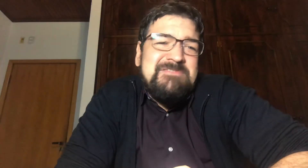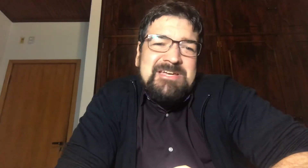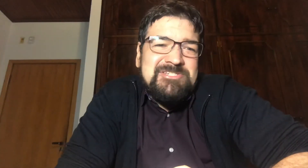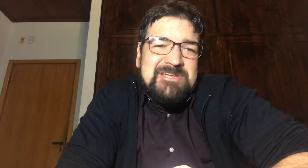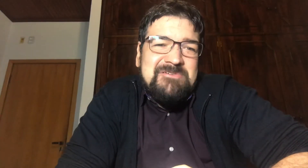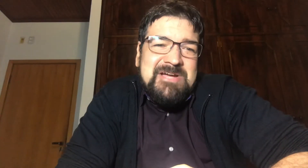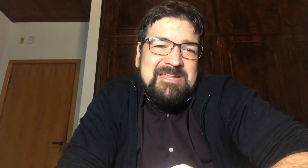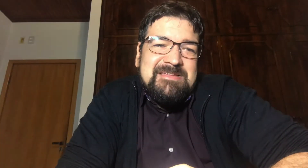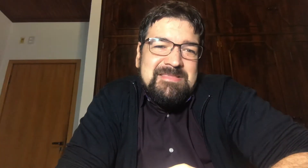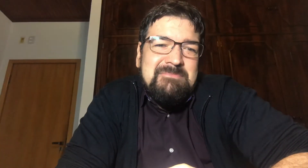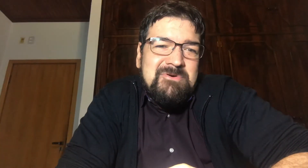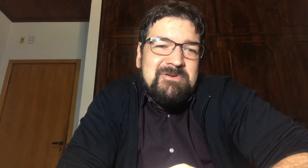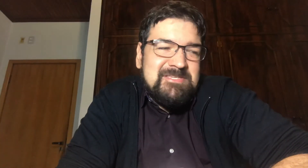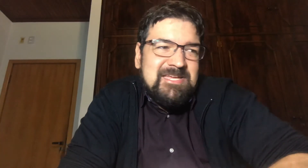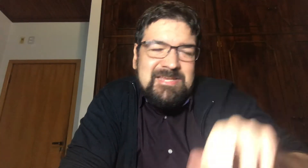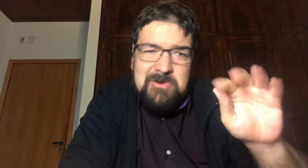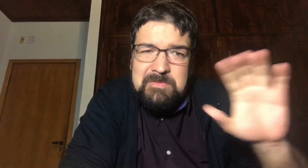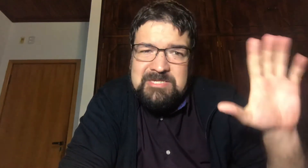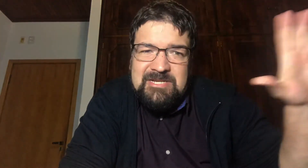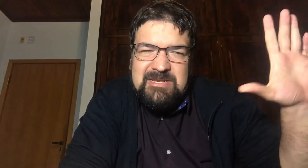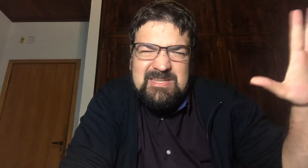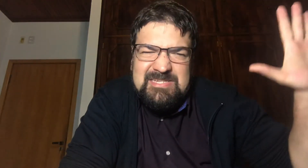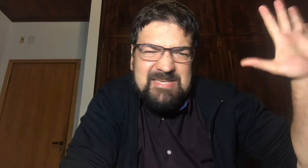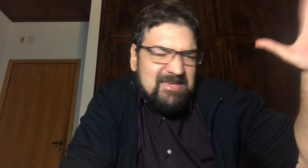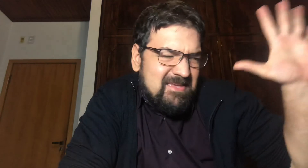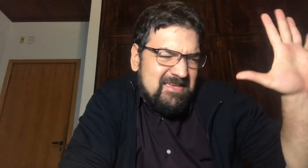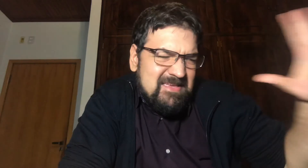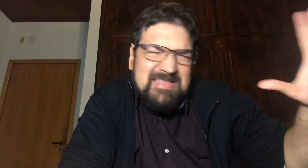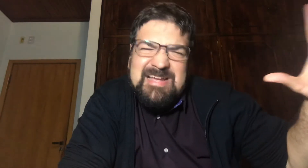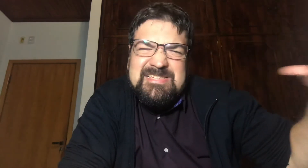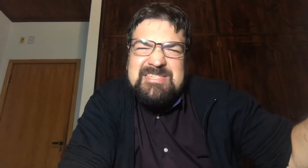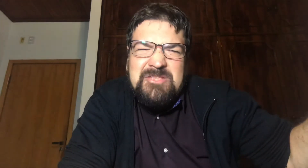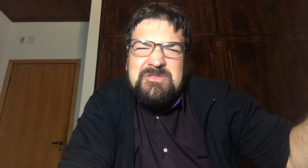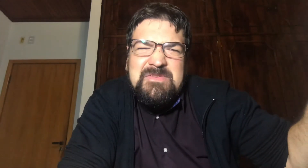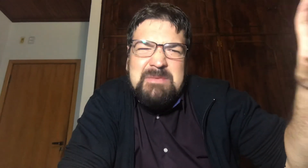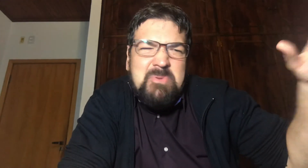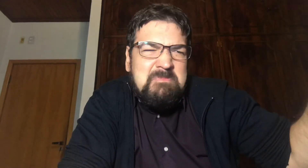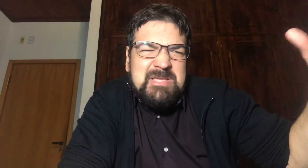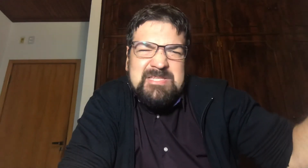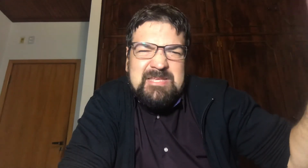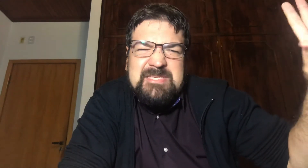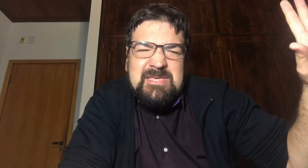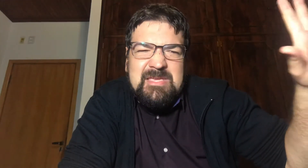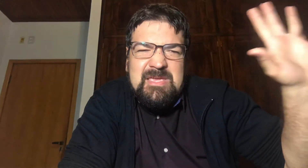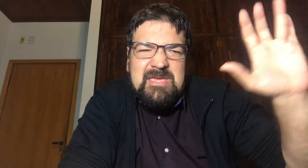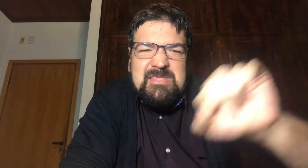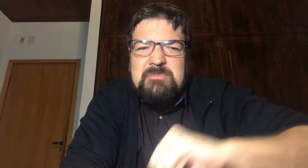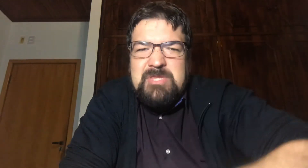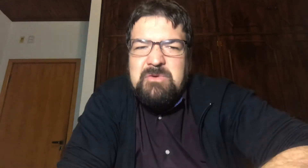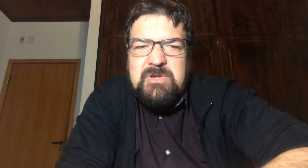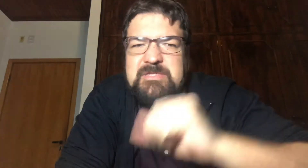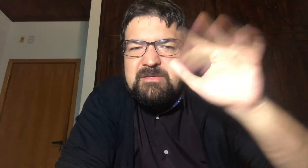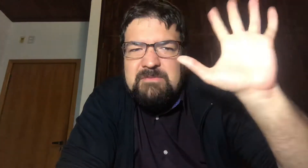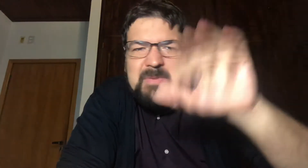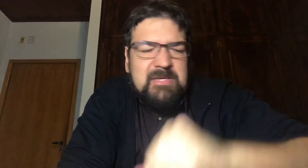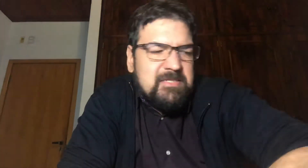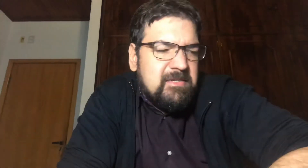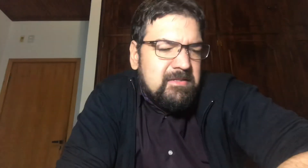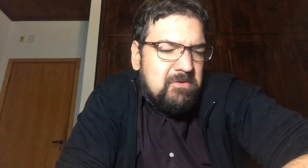viagem não Na boa Eu riscaria realmente a grana Que você está cansado De ver na poupança Sem render muita coisa Pega essa grana e